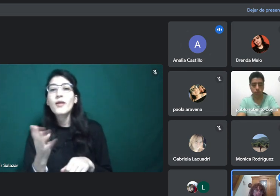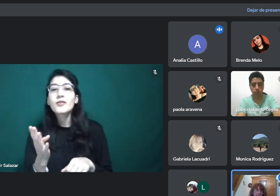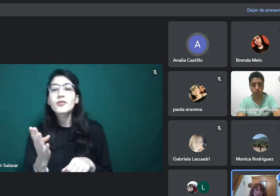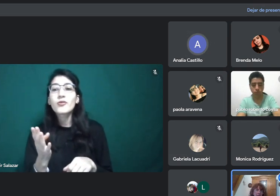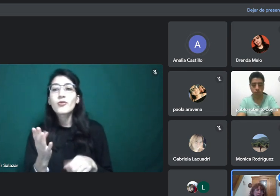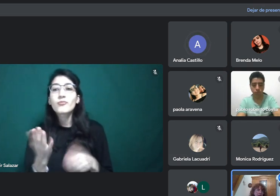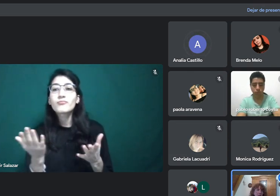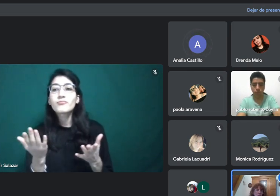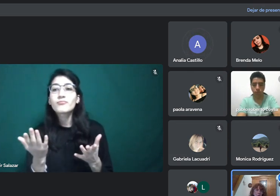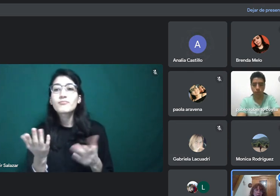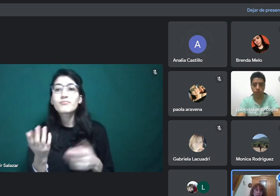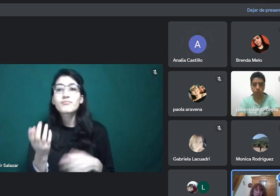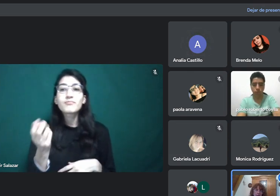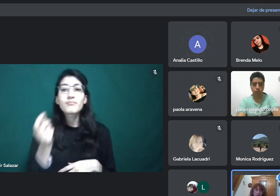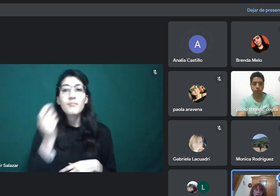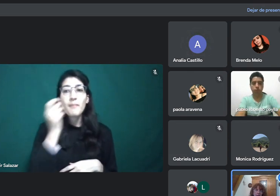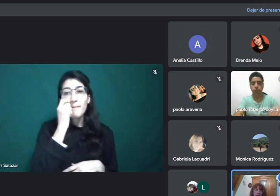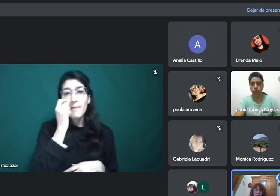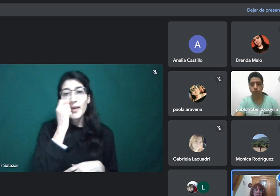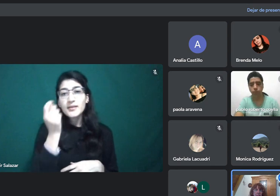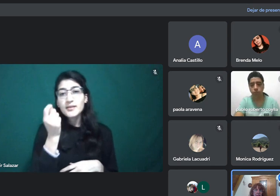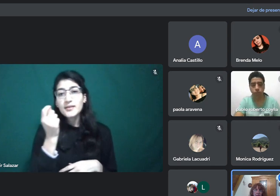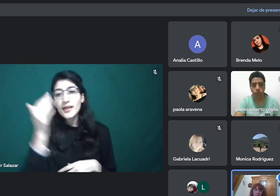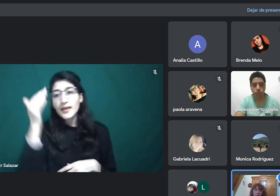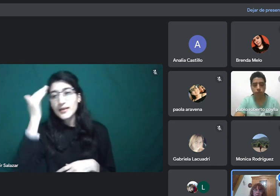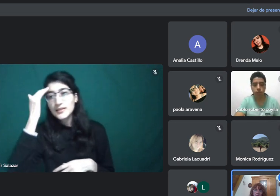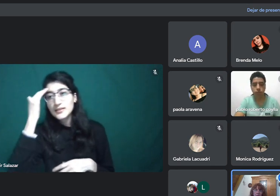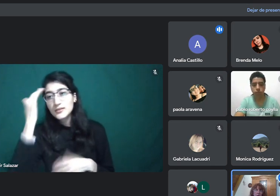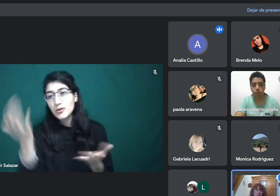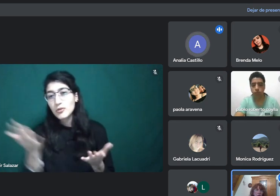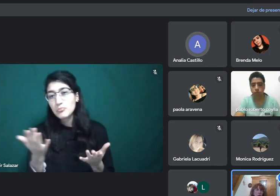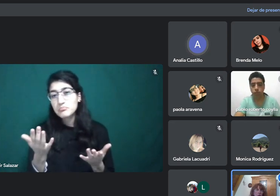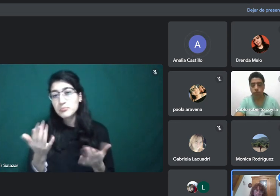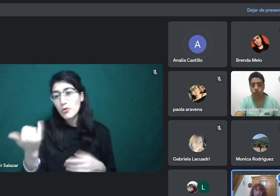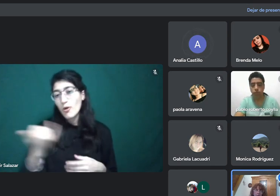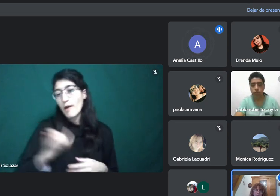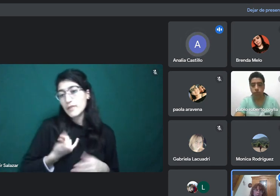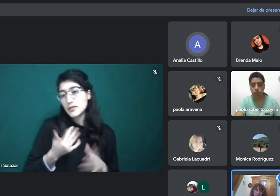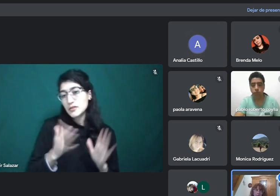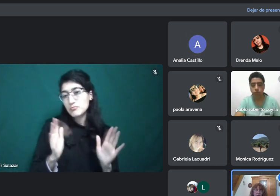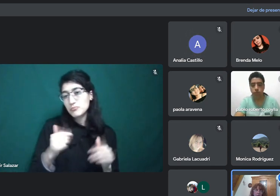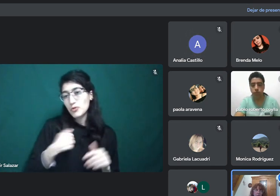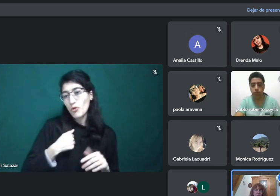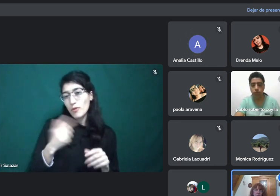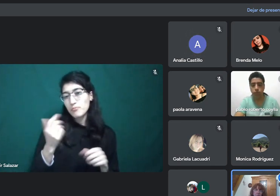avisen, ¿sí? Yo voy a estar acá y me avisen. Bueno, bien.